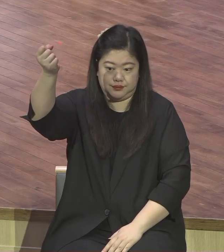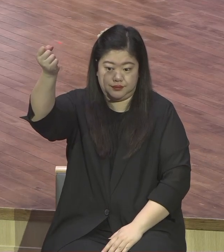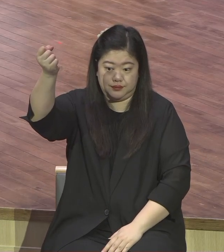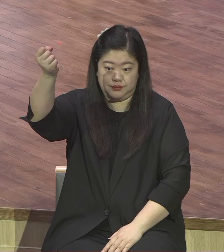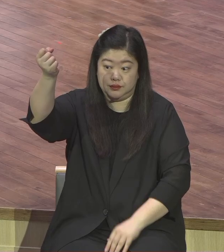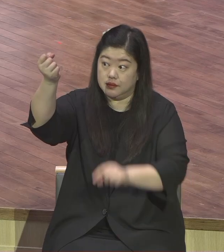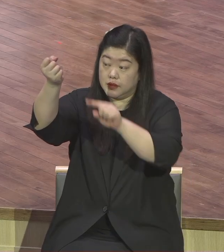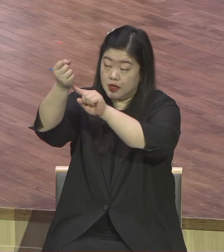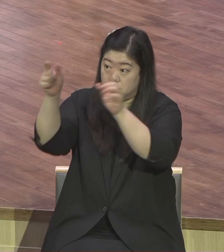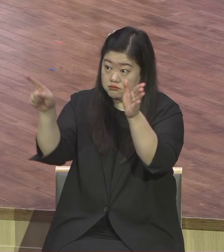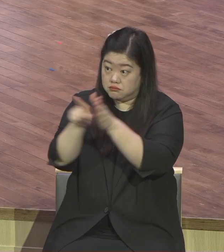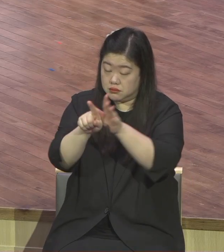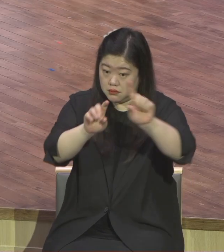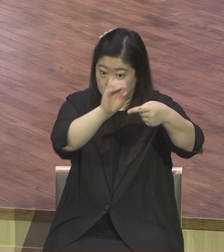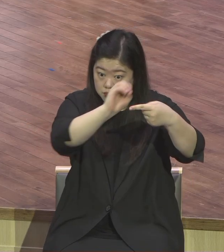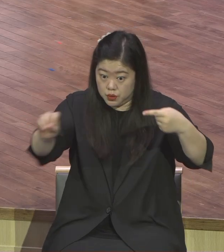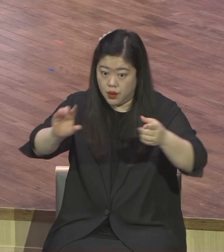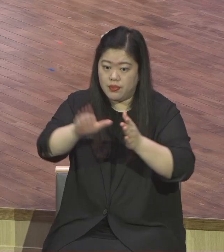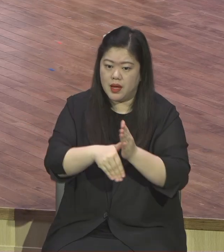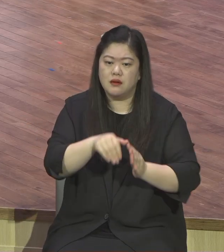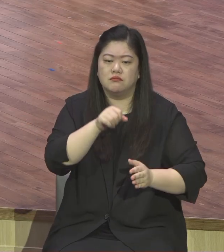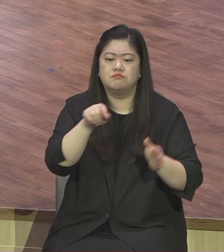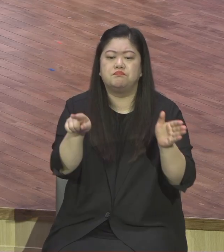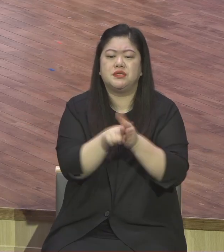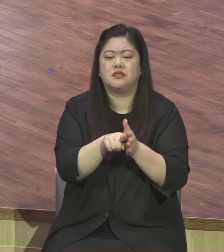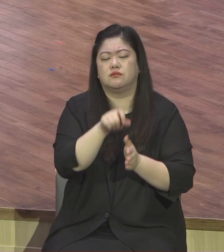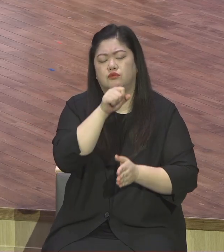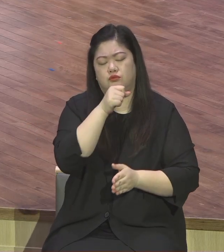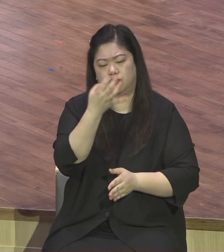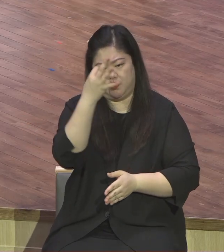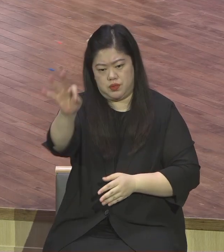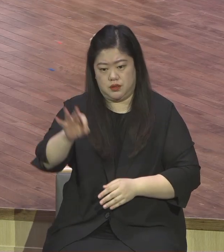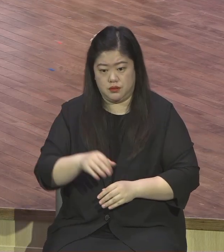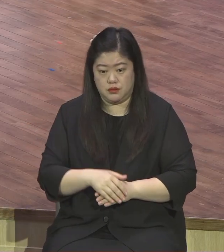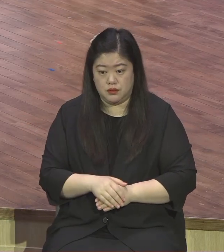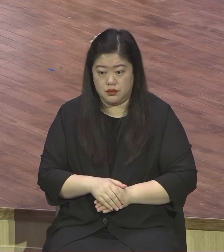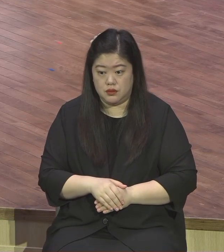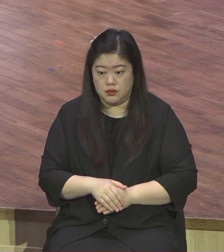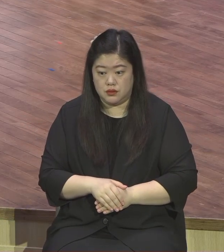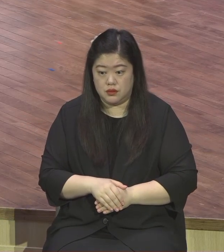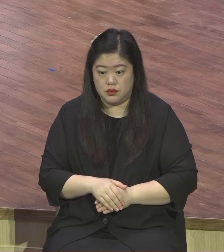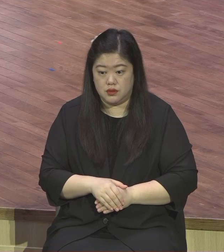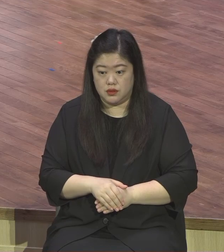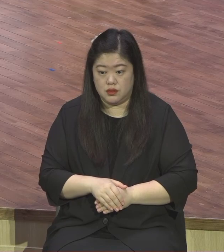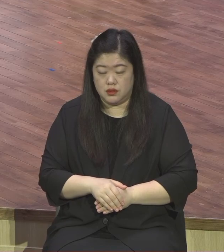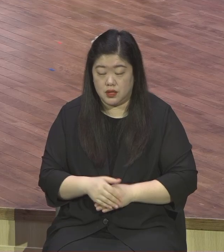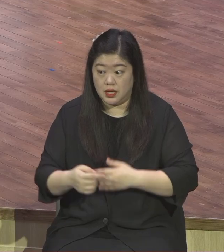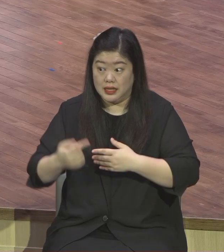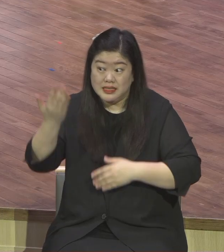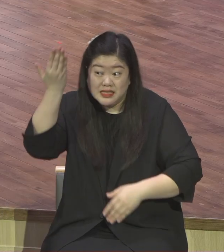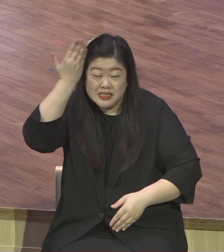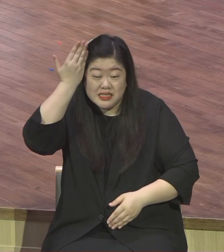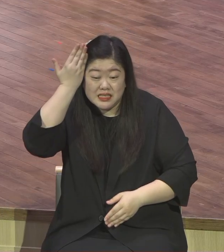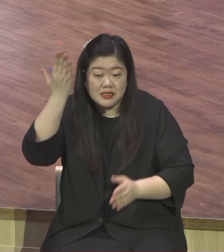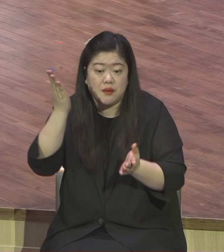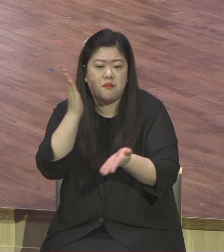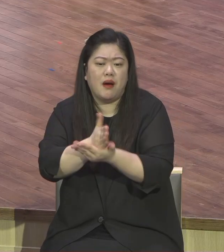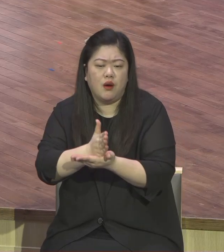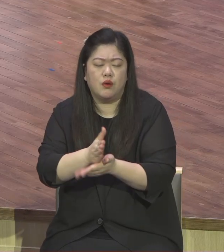주권이 하나님의 절대 주권을 무조건 인정해놓고 봐야 돼요 절대 주권 믿음